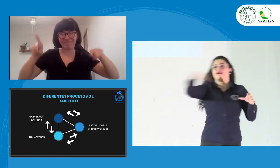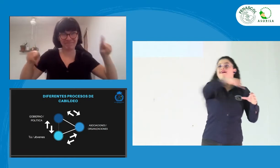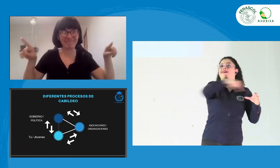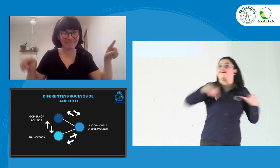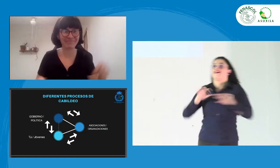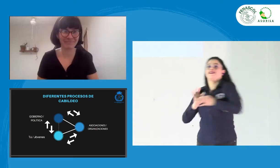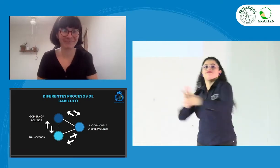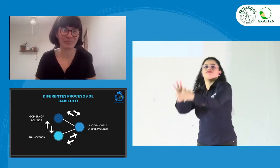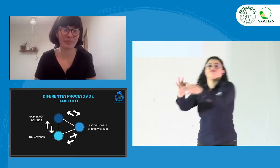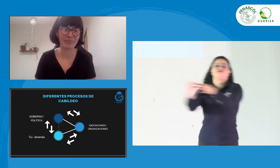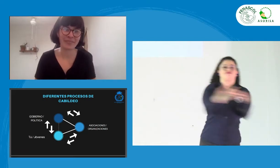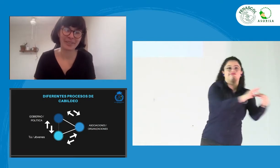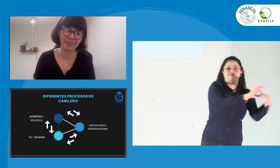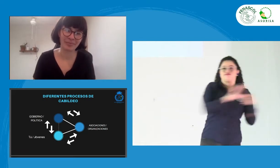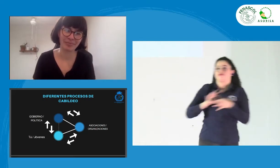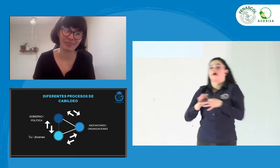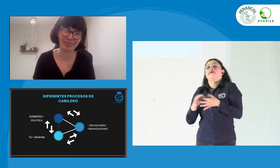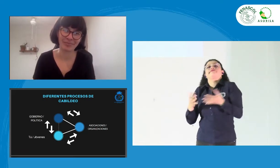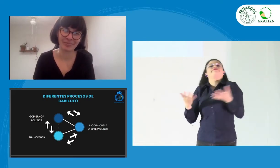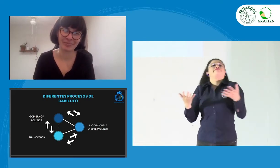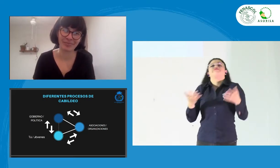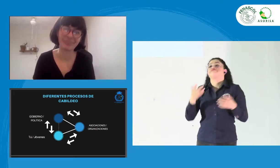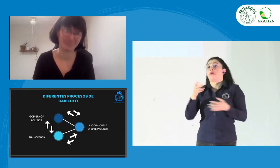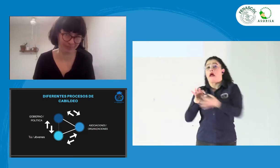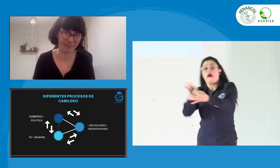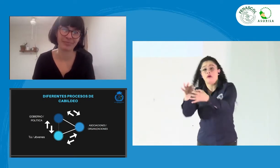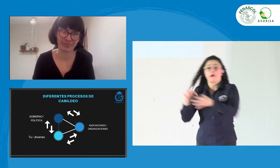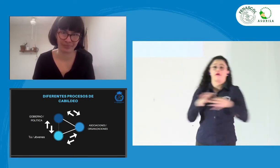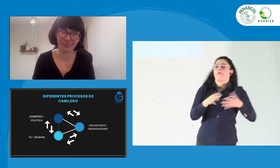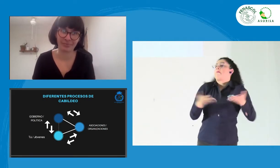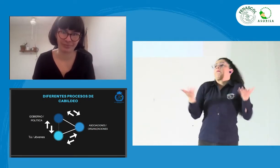esa incidencia con los jóvenes. Es un proceso cíclico. Están todos allí.